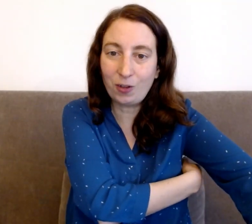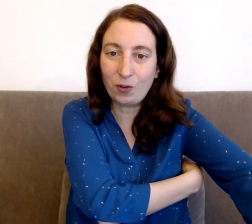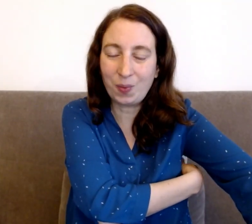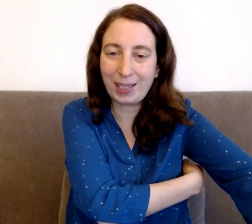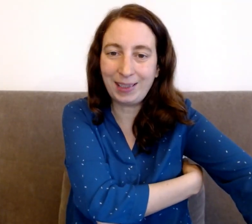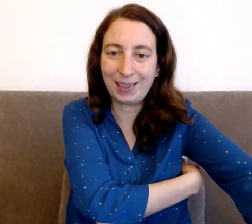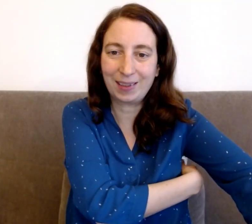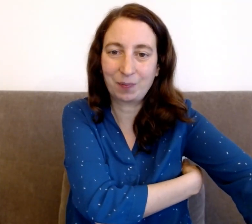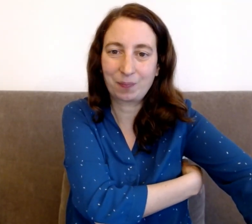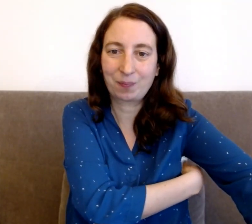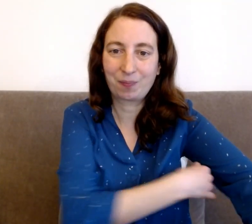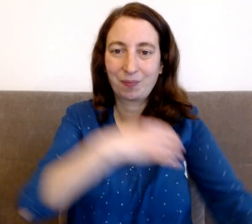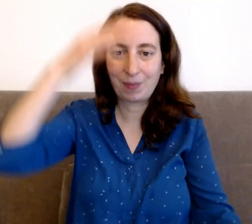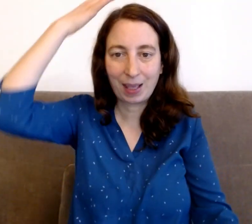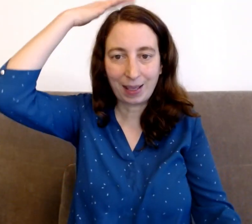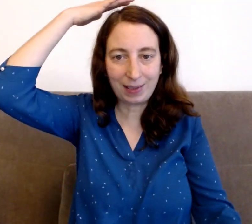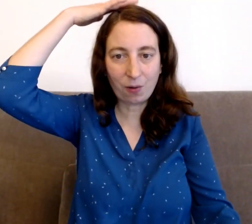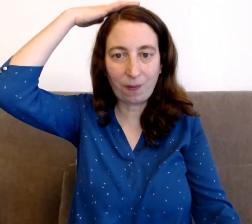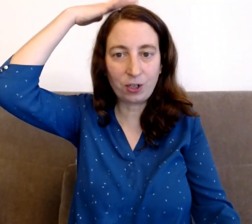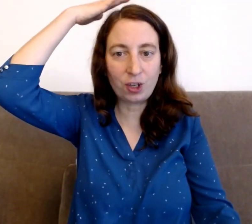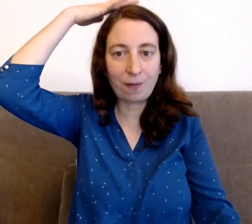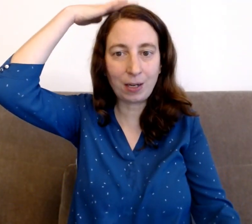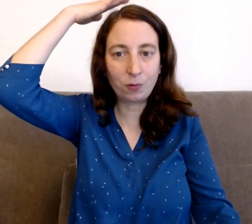méritais. Et si en fait j'avais le droit.